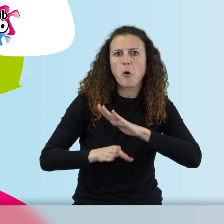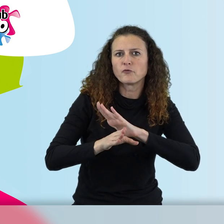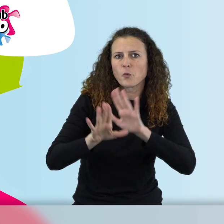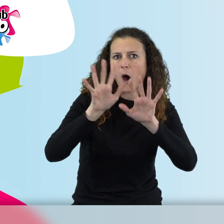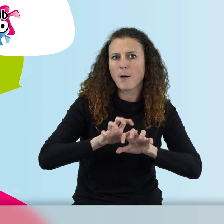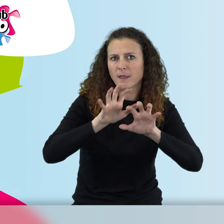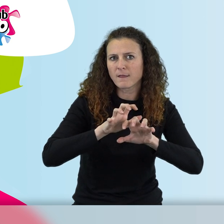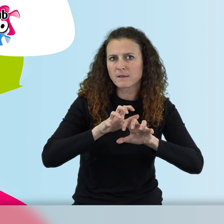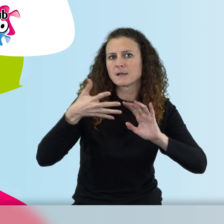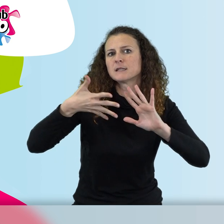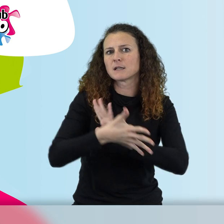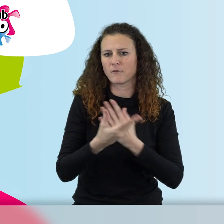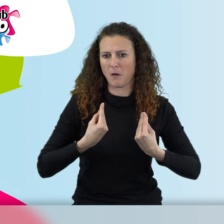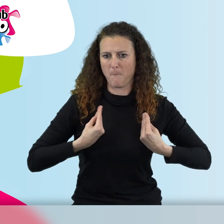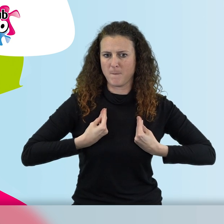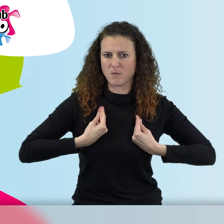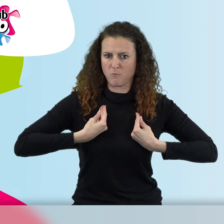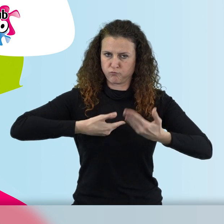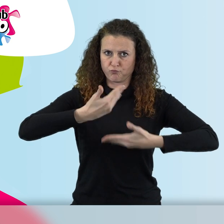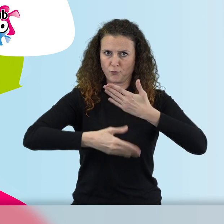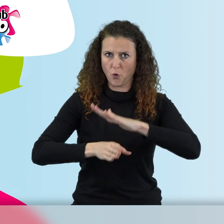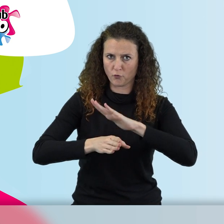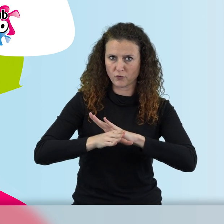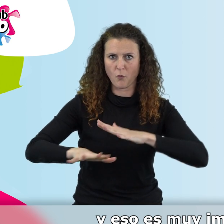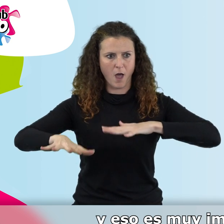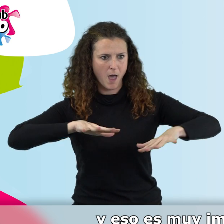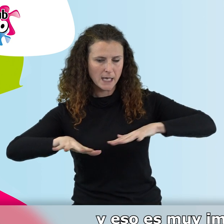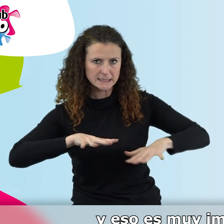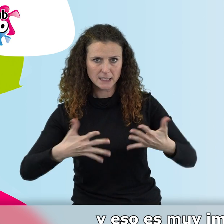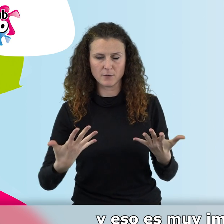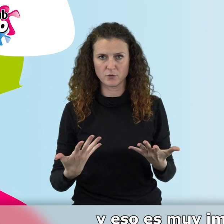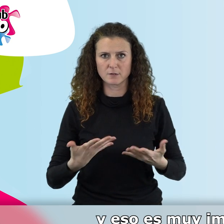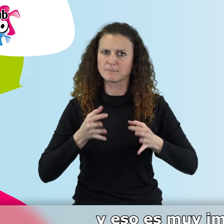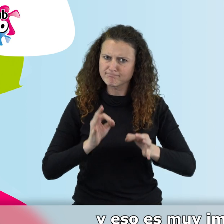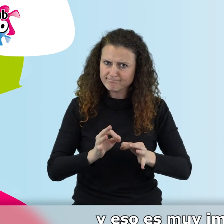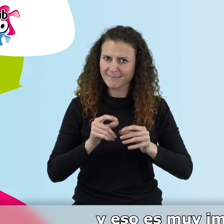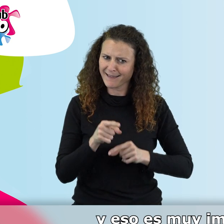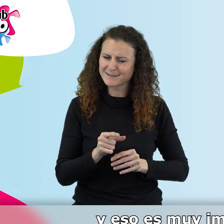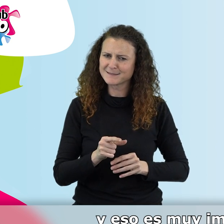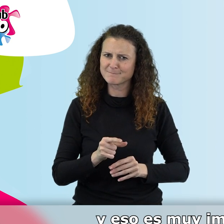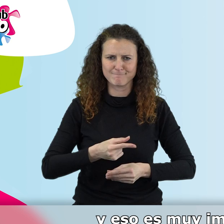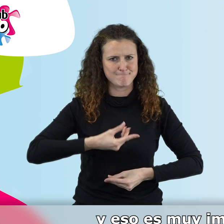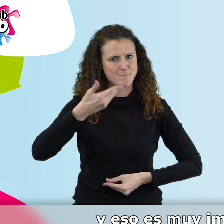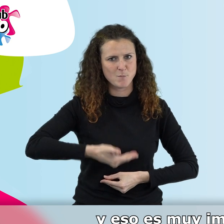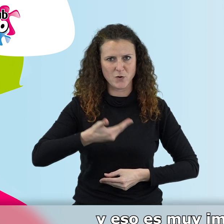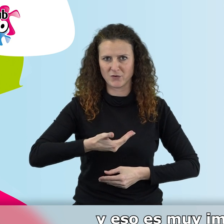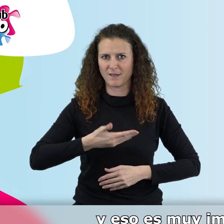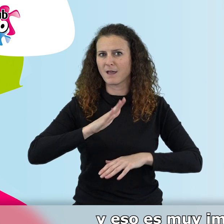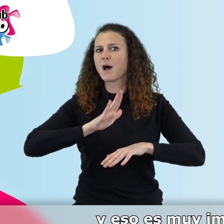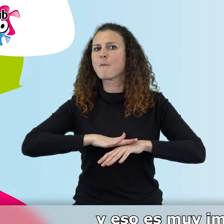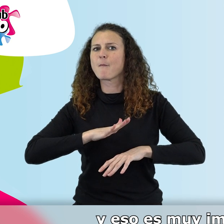seguir estando vivos, activos. Y eso es muy importante para